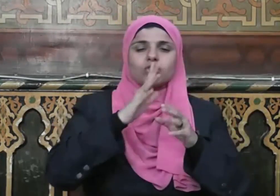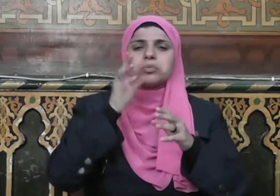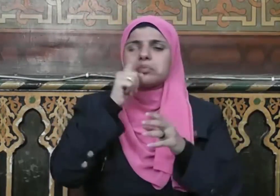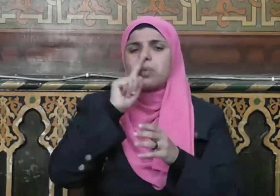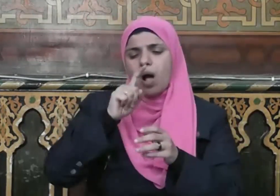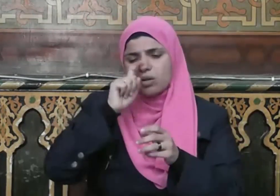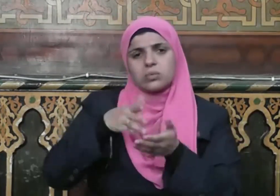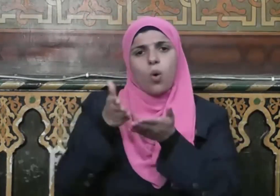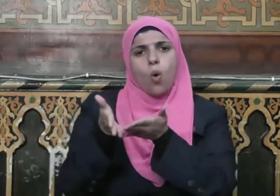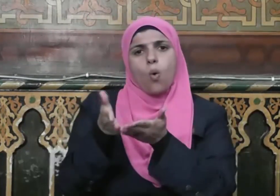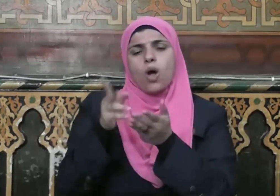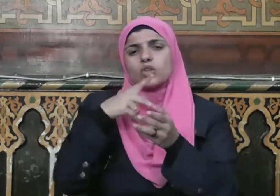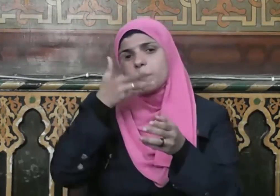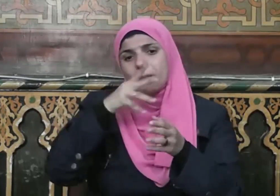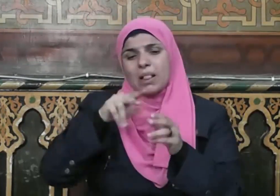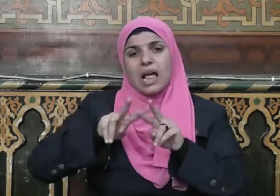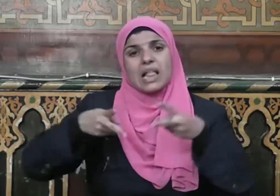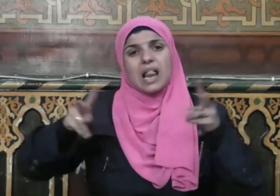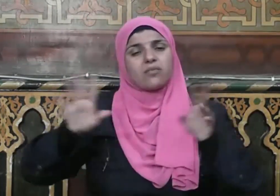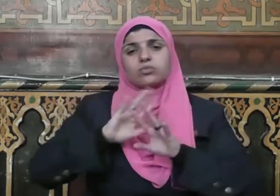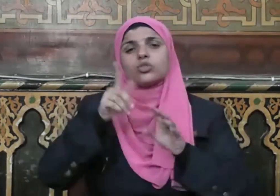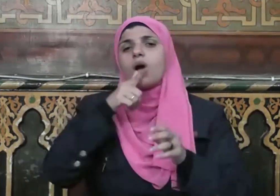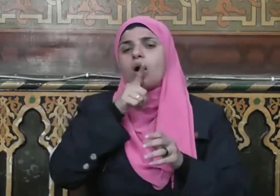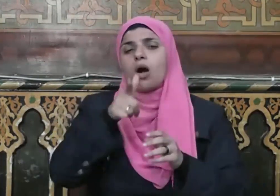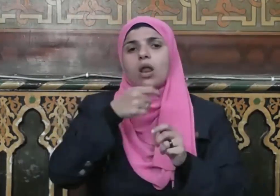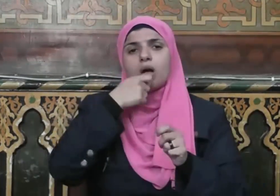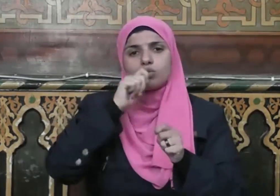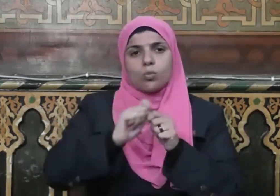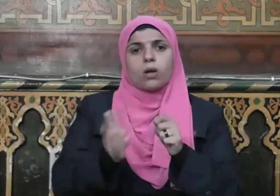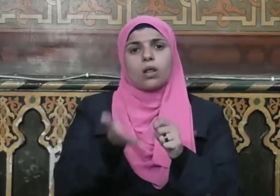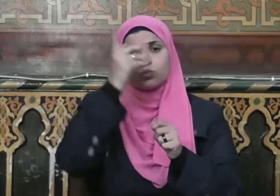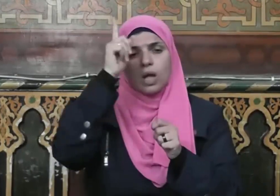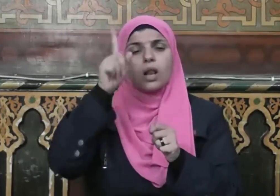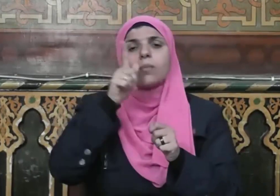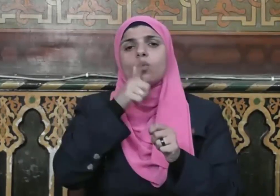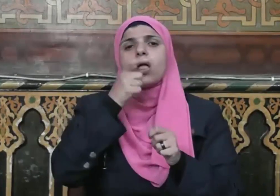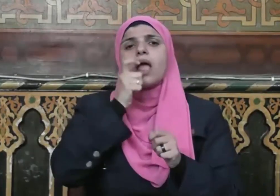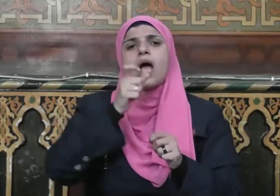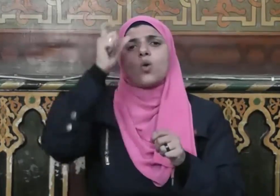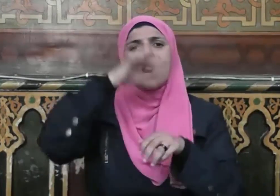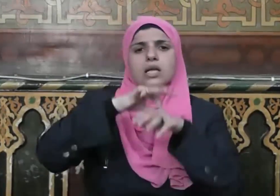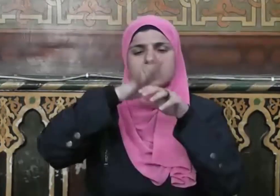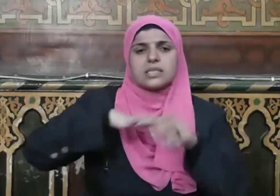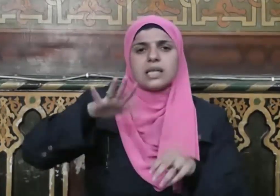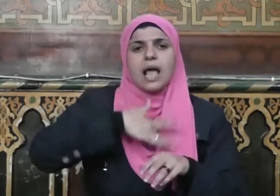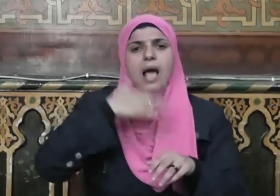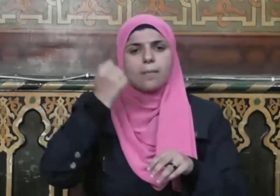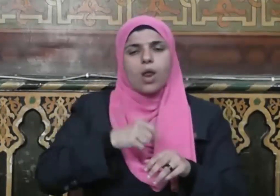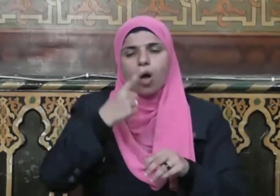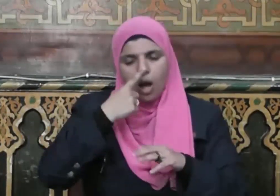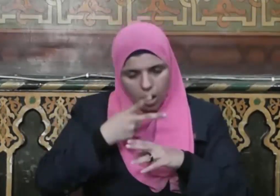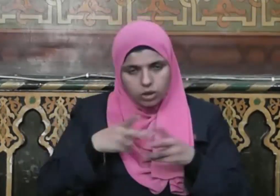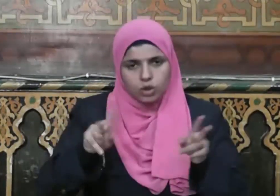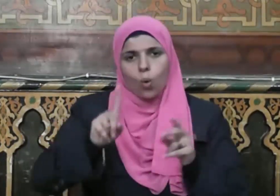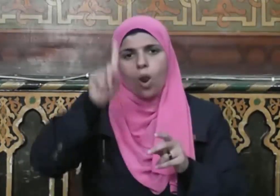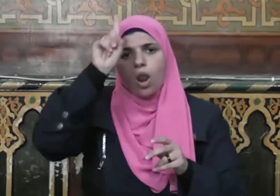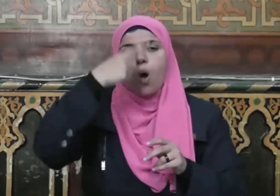وقضى بهما على الاختلاف قال تعالى يا أيها الذين آمنوا أطيعوا الله